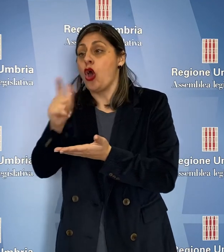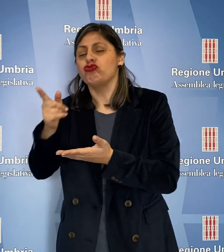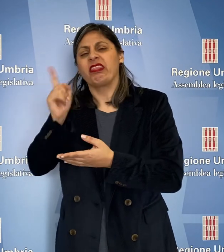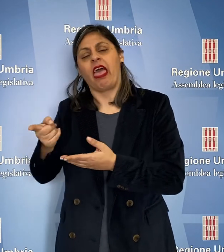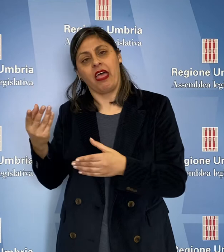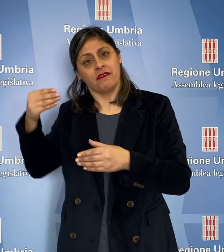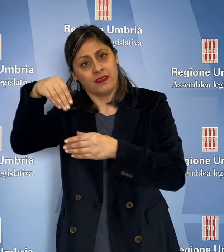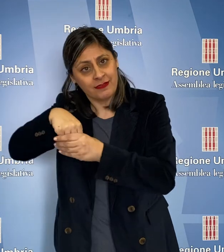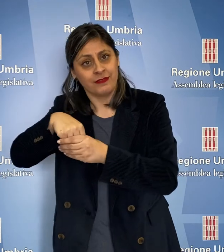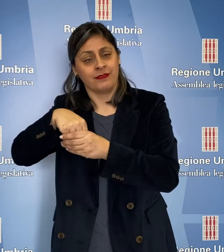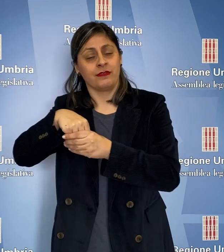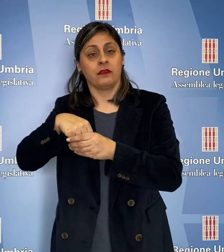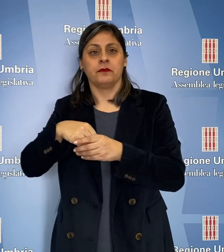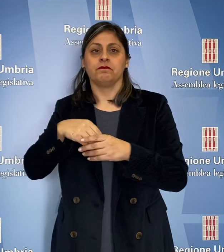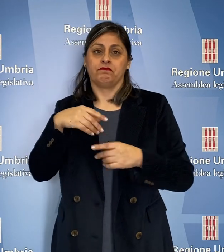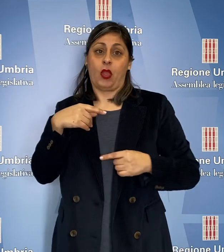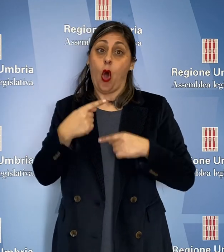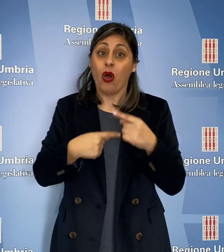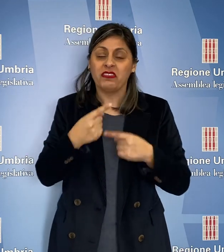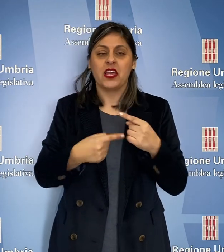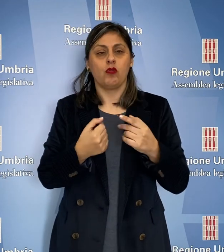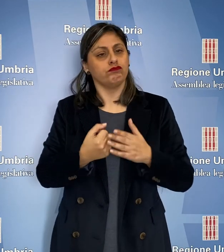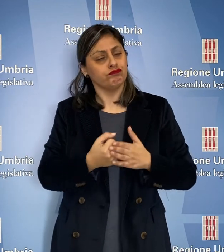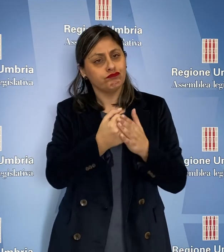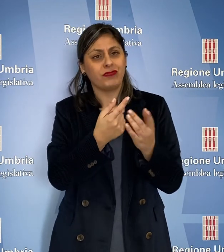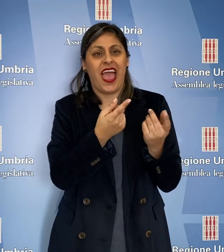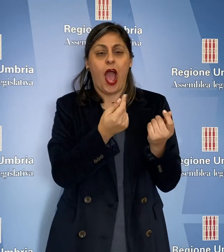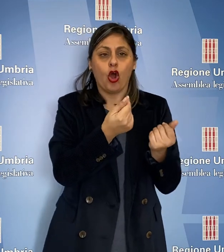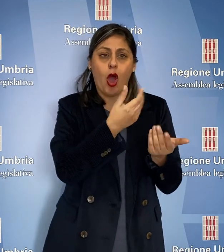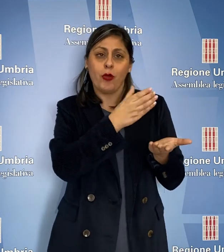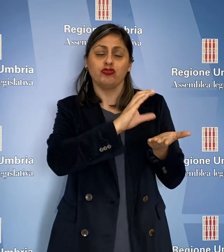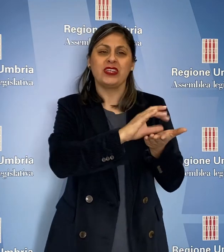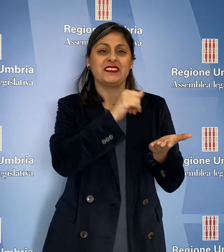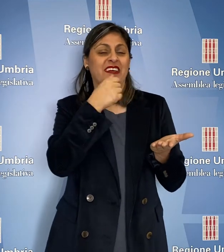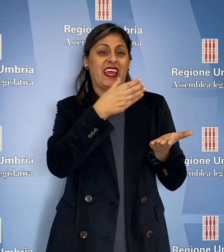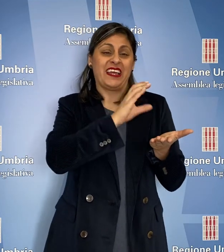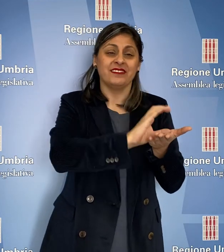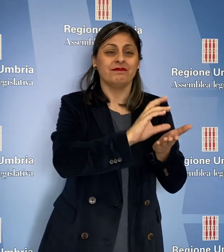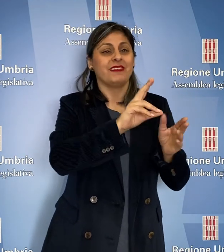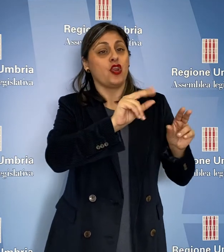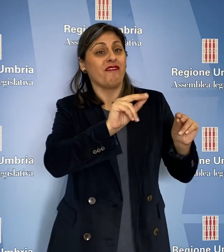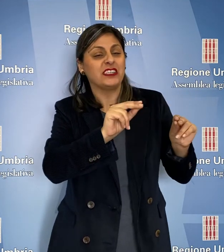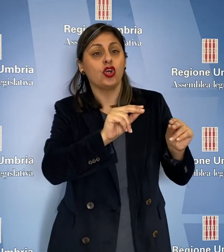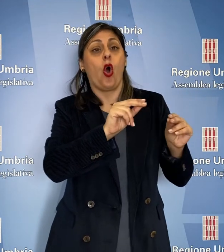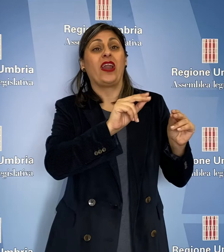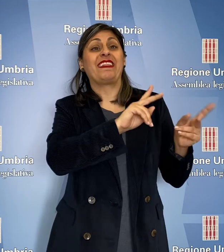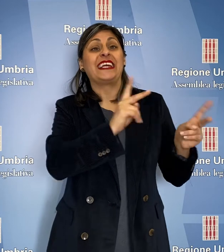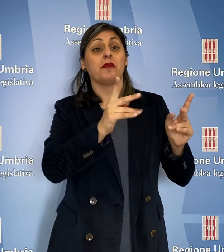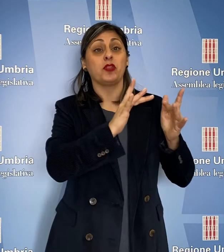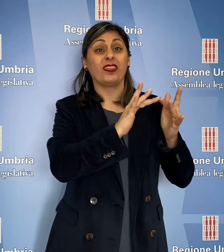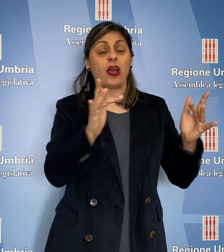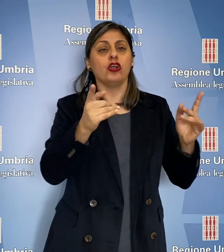continuare a sostenere interventi e incentivi economici per investimenti, innovazione, trasferimento tecnologico e